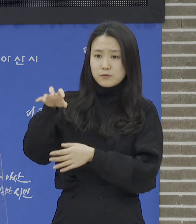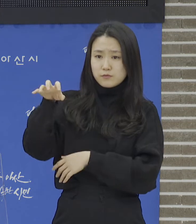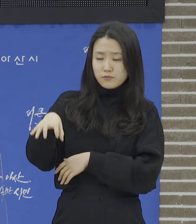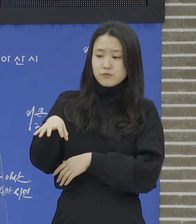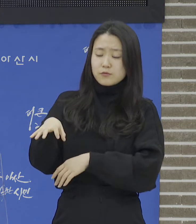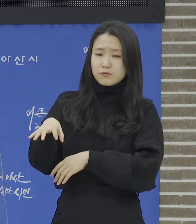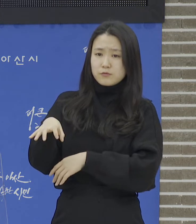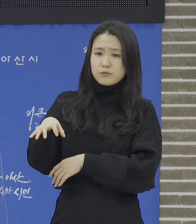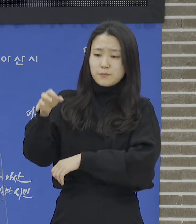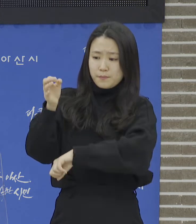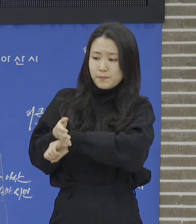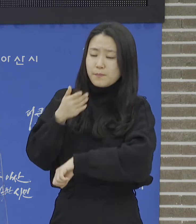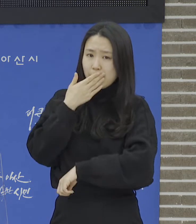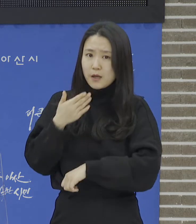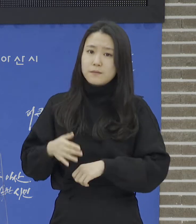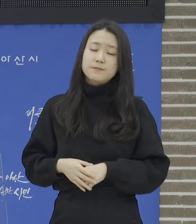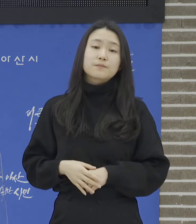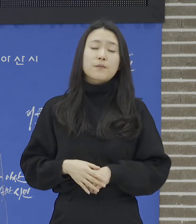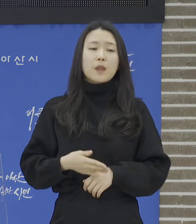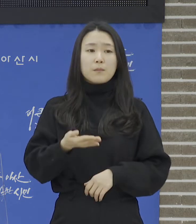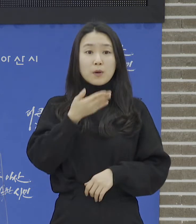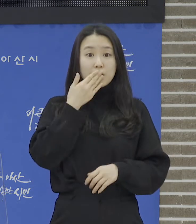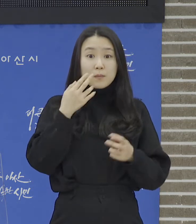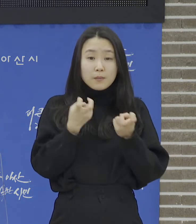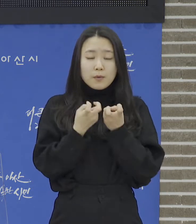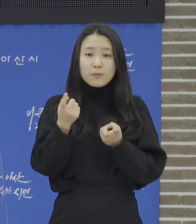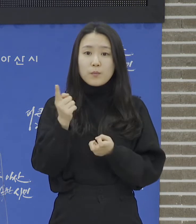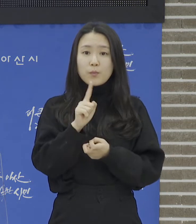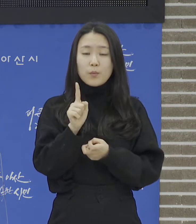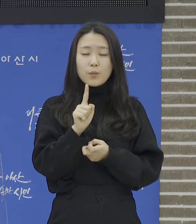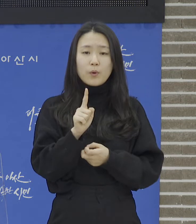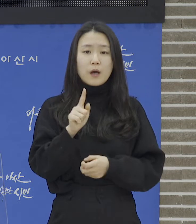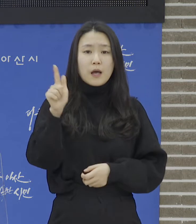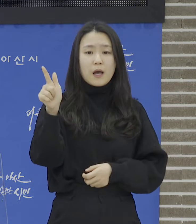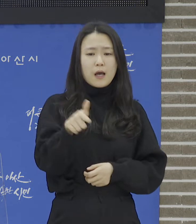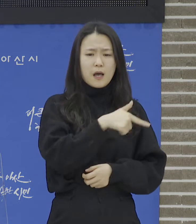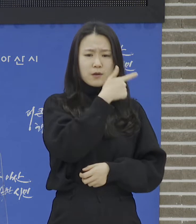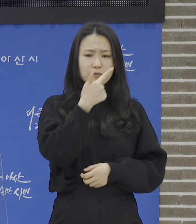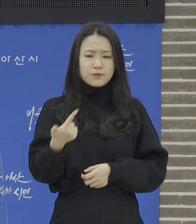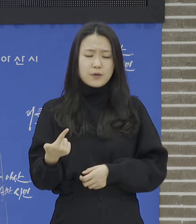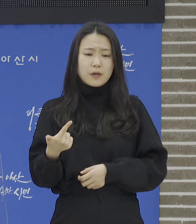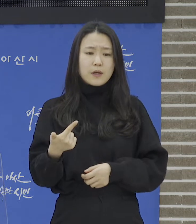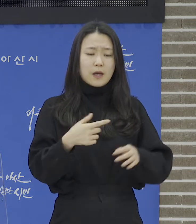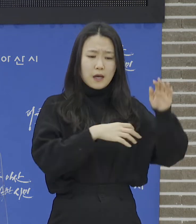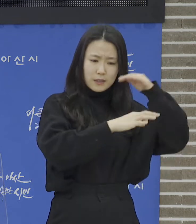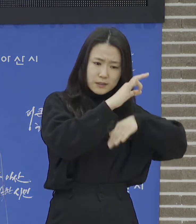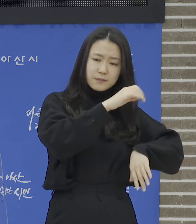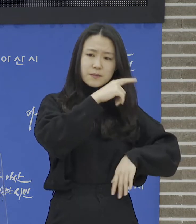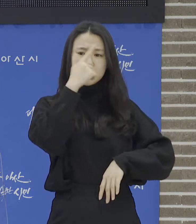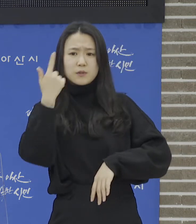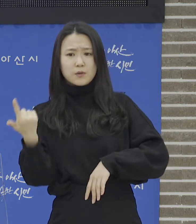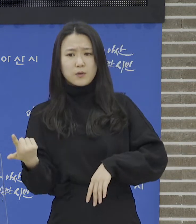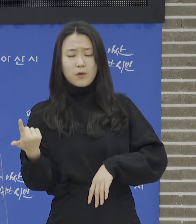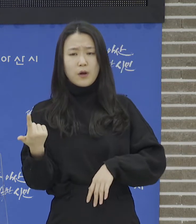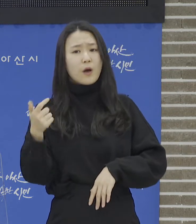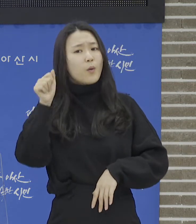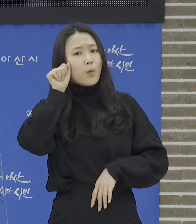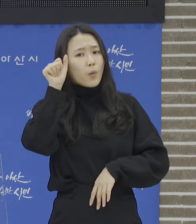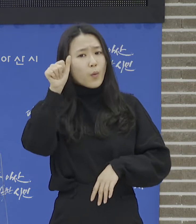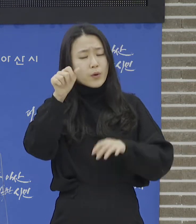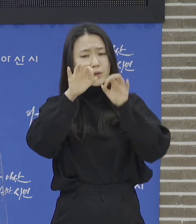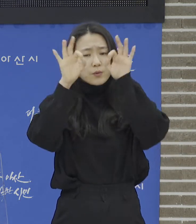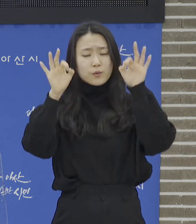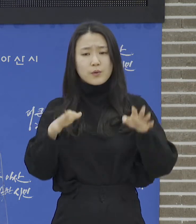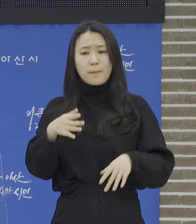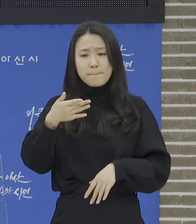하루아침, 저녁 12시간마다 5일간 복용해야 하며 치료제를 먹고 증상이 개선되더라도